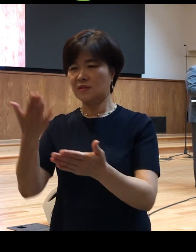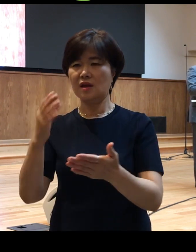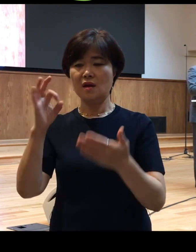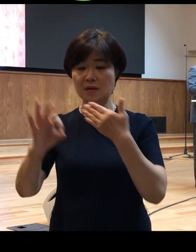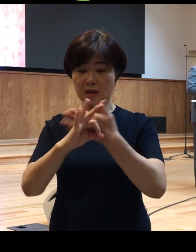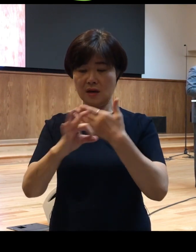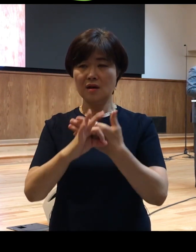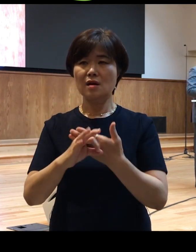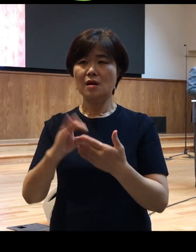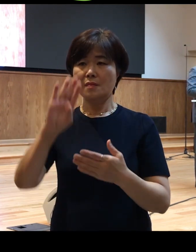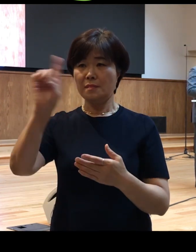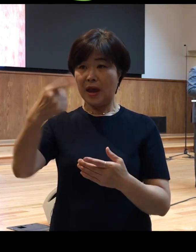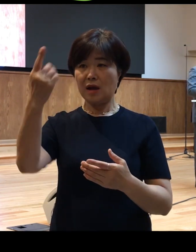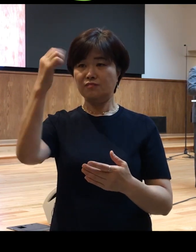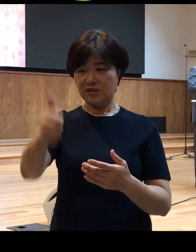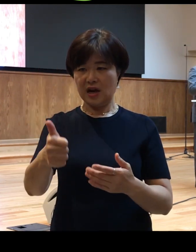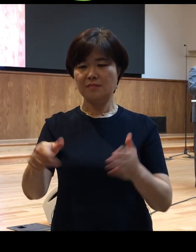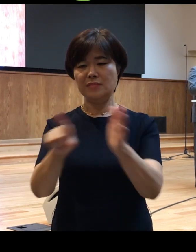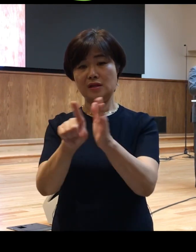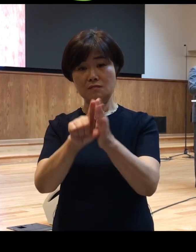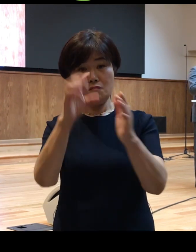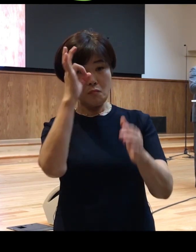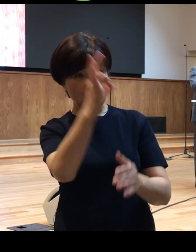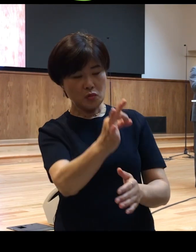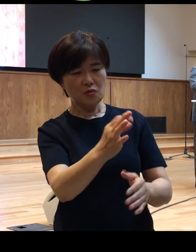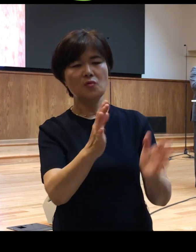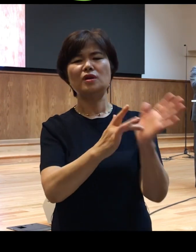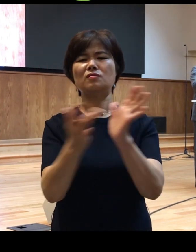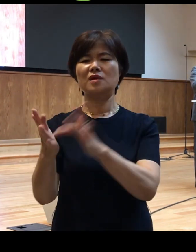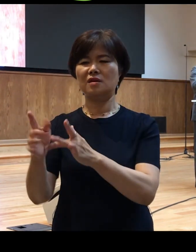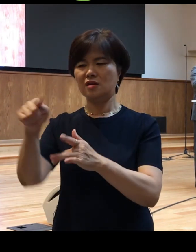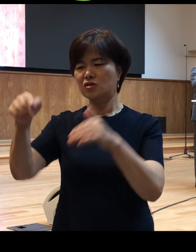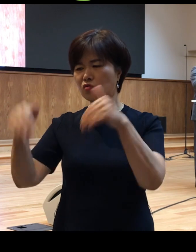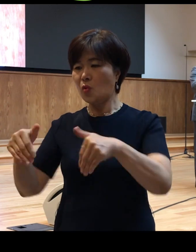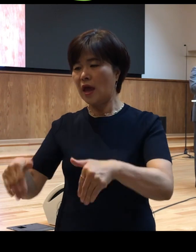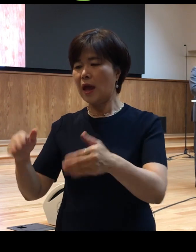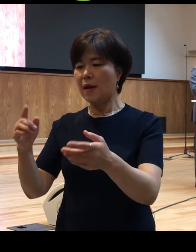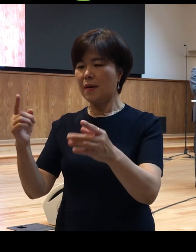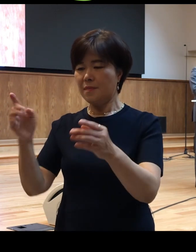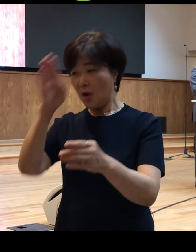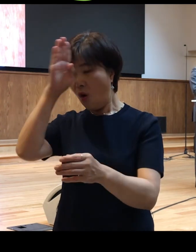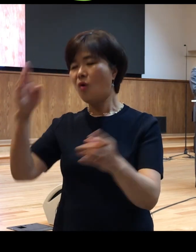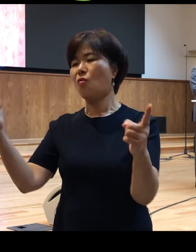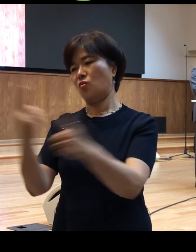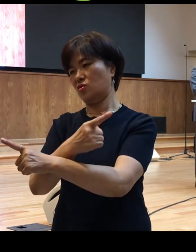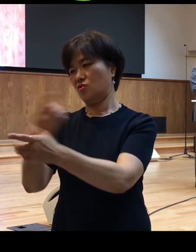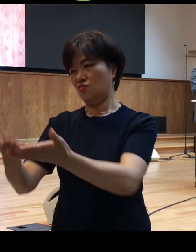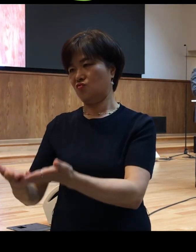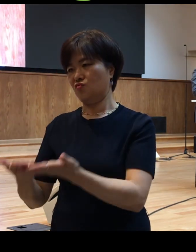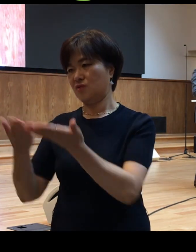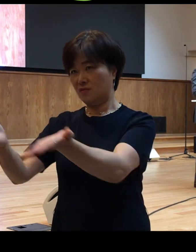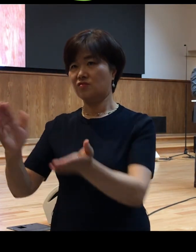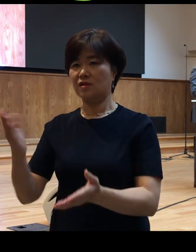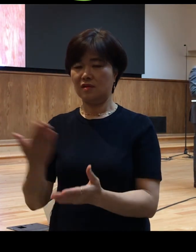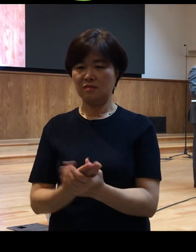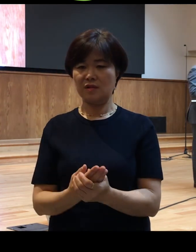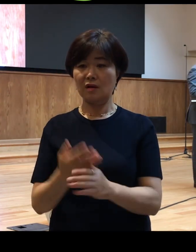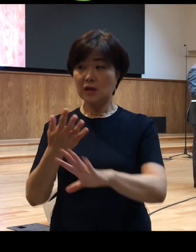믿음을 보시고 예수님께서 그 종의 병을 고쳐주셨습니다 그럼 다른 사람의 믿음을 보시고